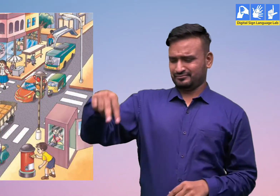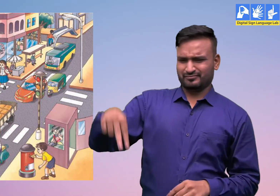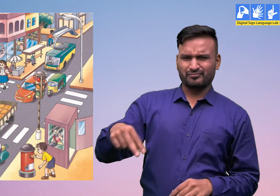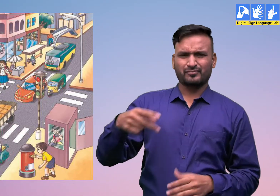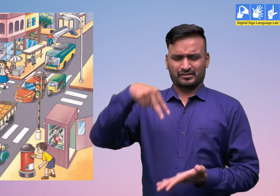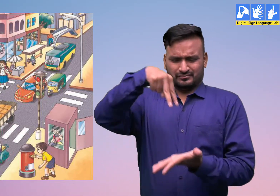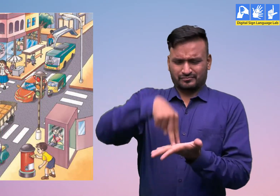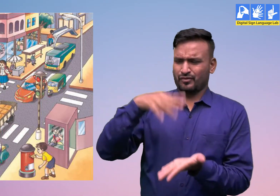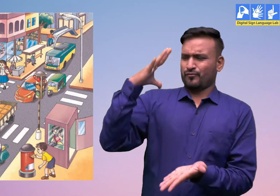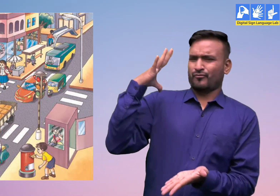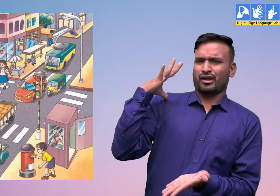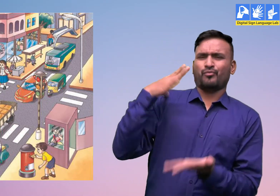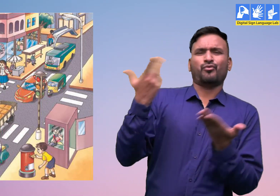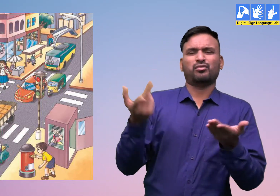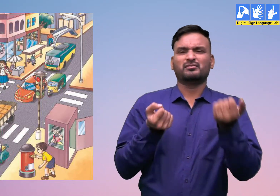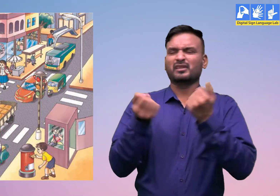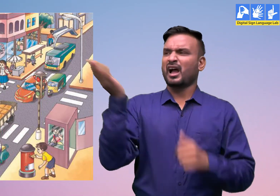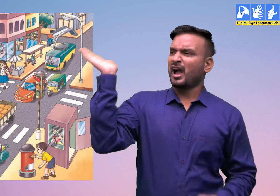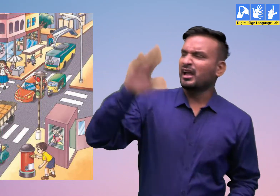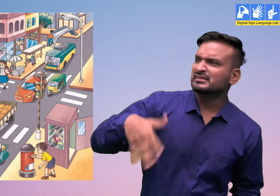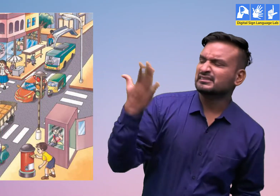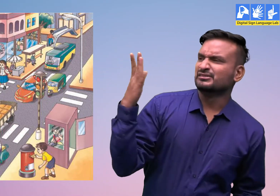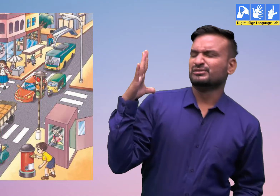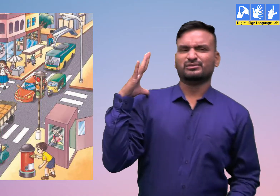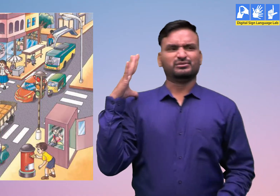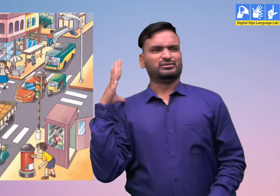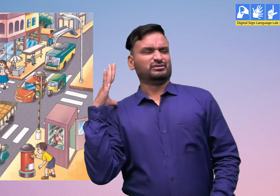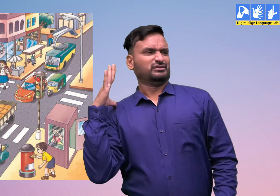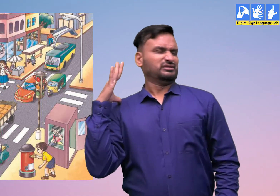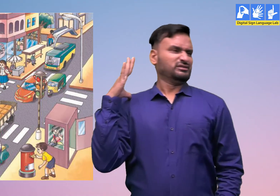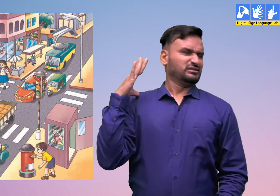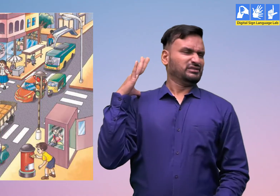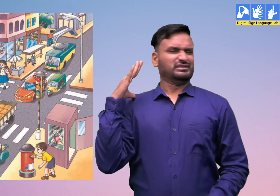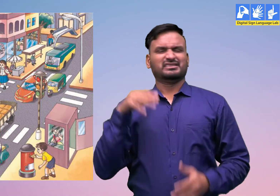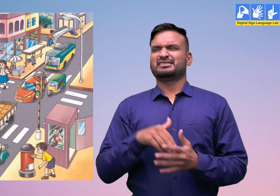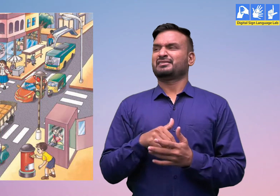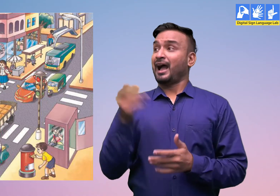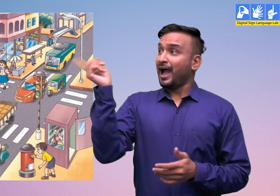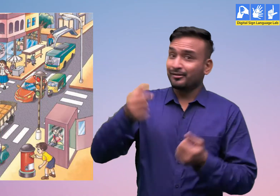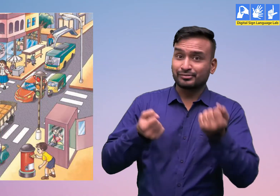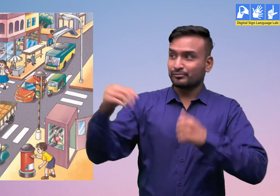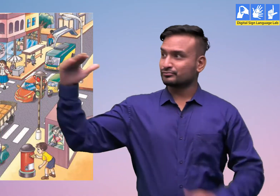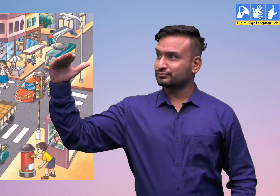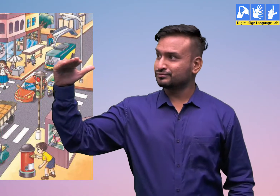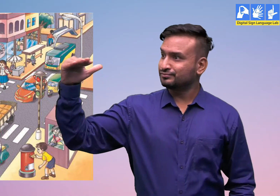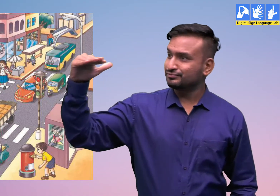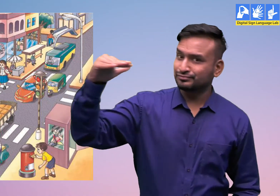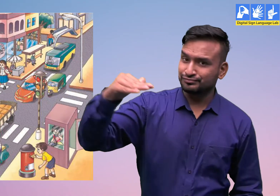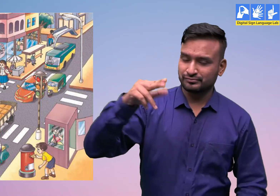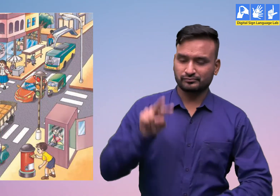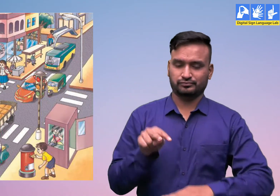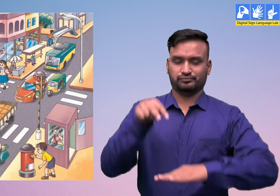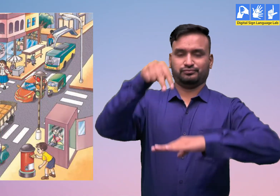इसके आगे एक बस स्टेंड है जहाँ एक व्यक्ति बस के आने का इंतजार कर रहा है